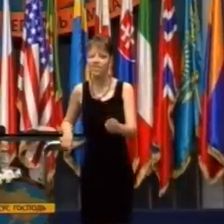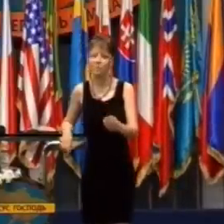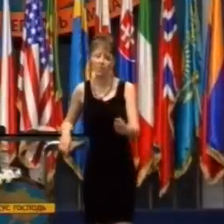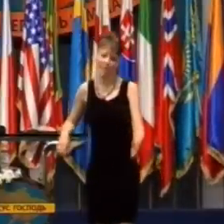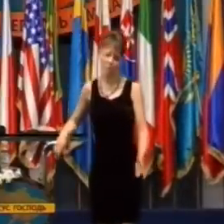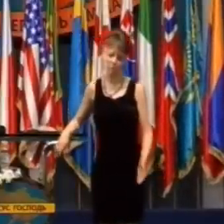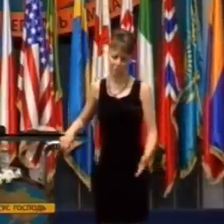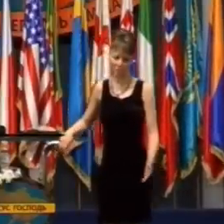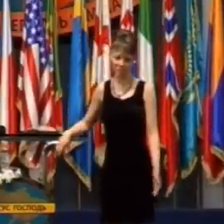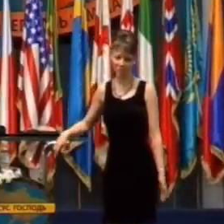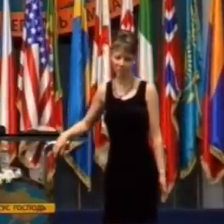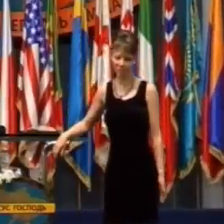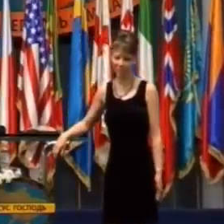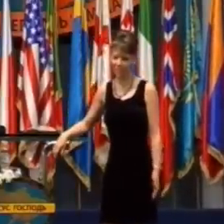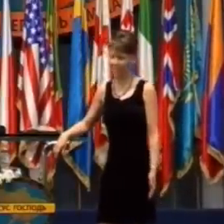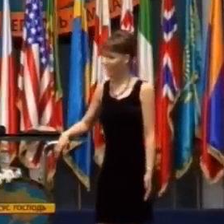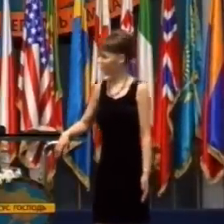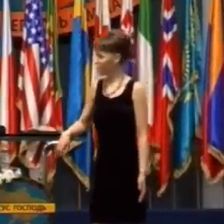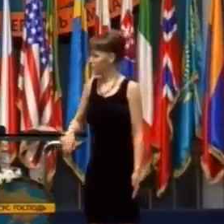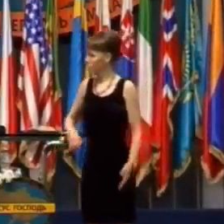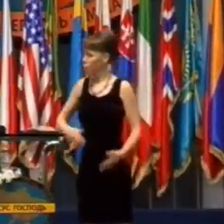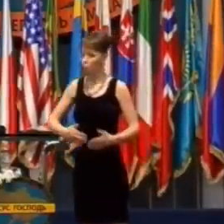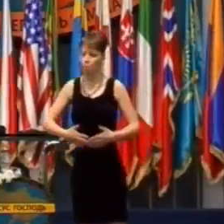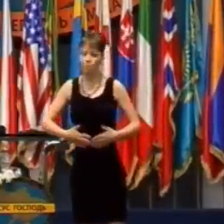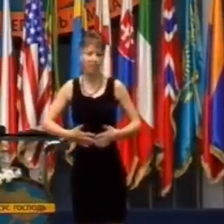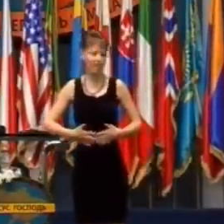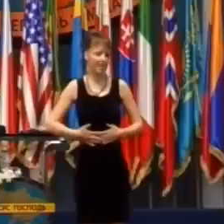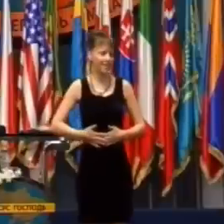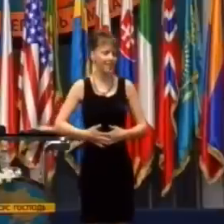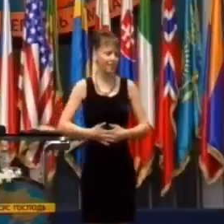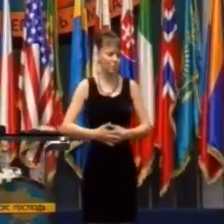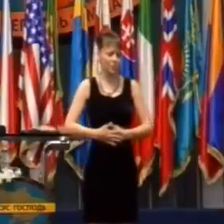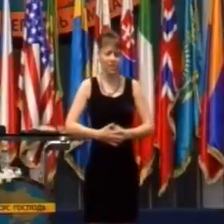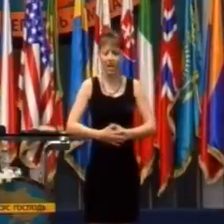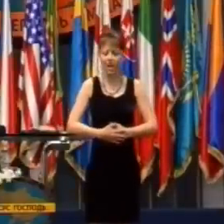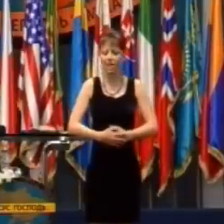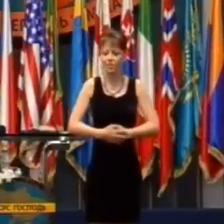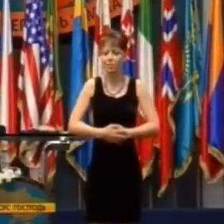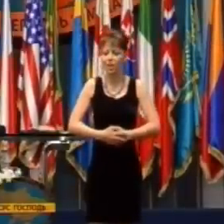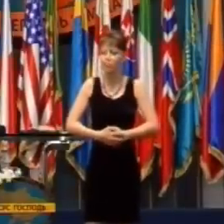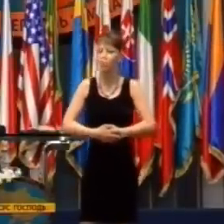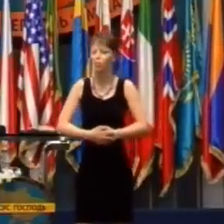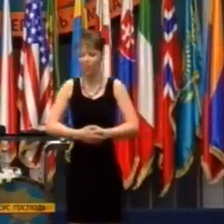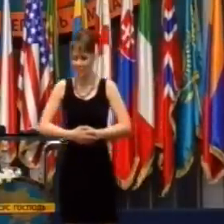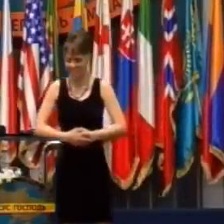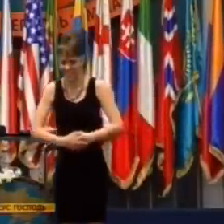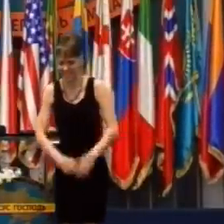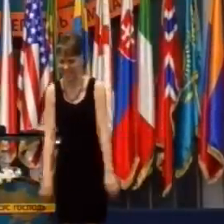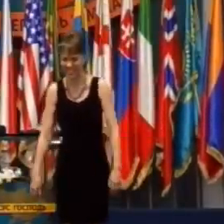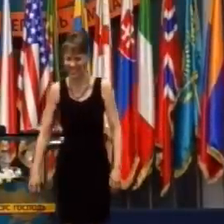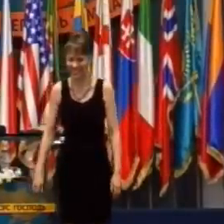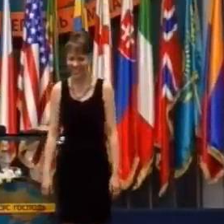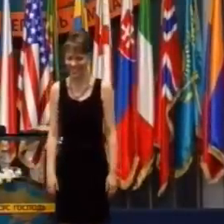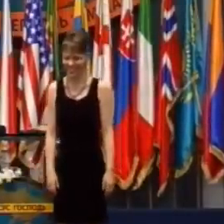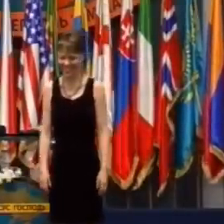pokúšať byť ostrelovačmi. Máte vo svojom vnútri atomovú energiu.